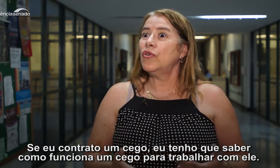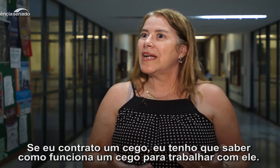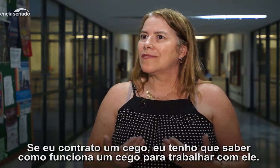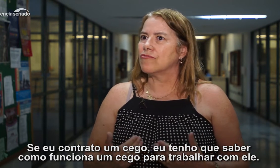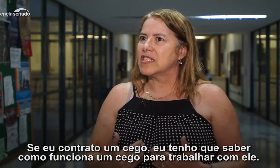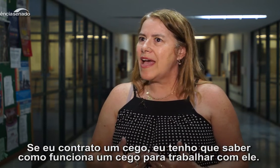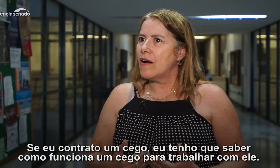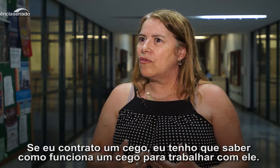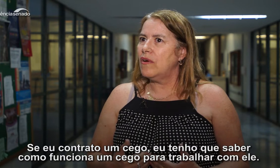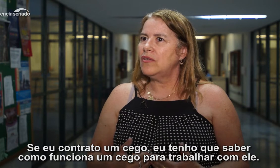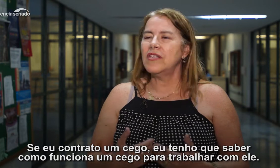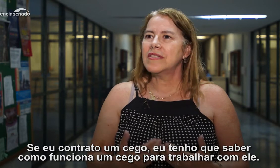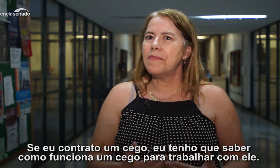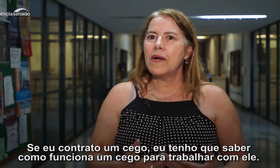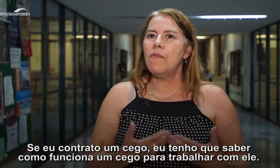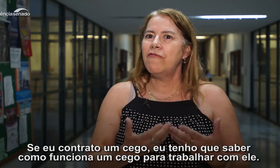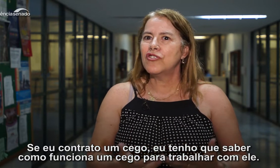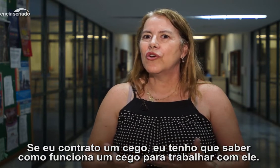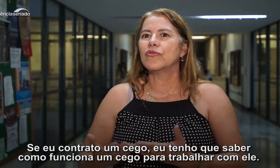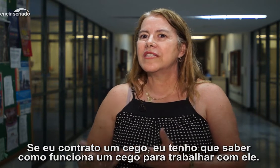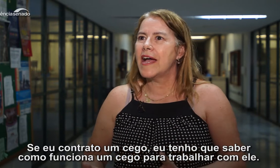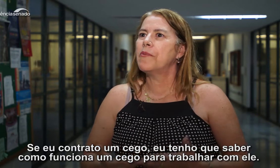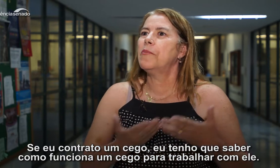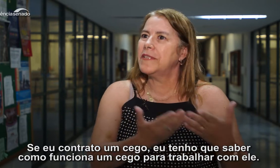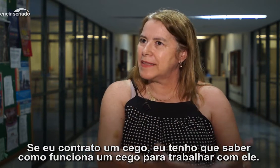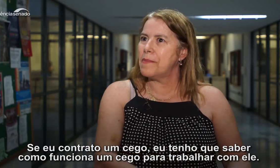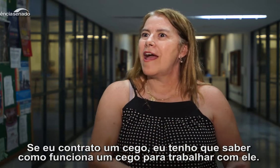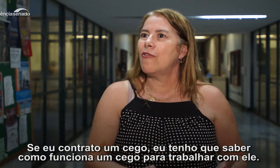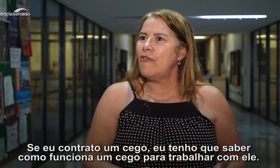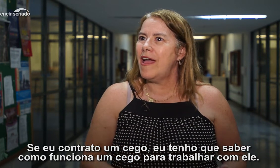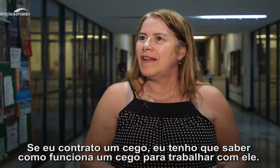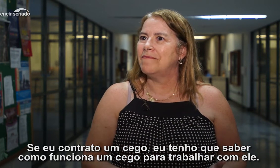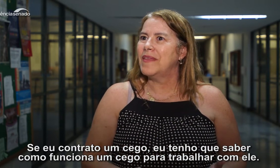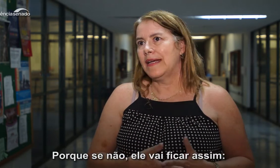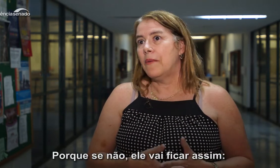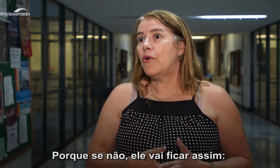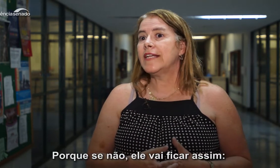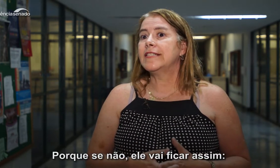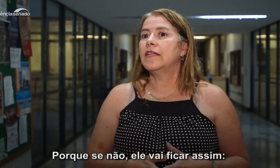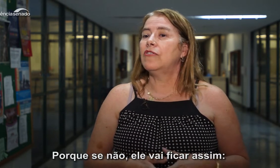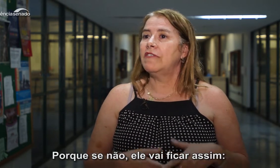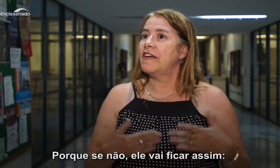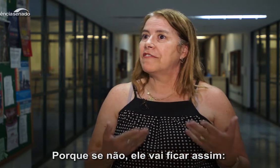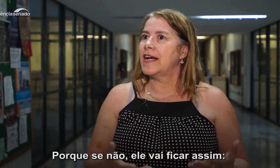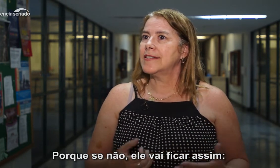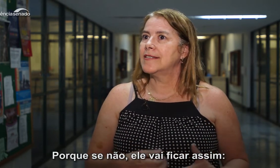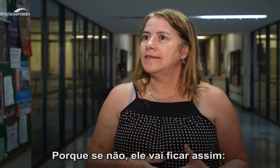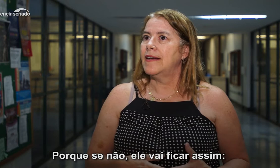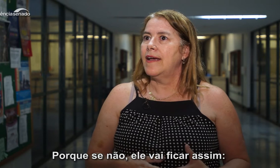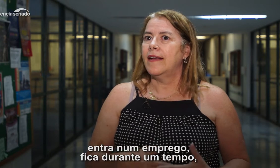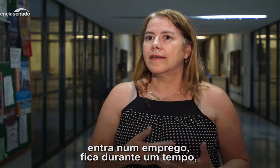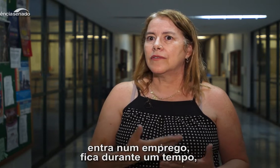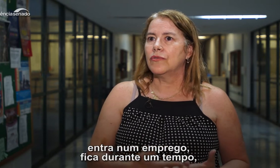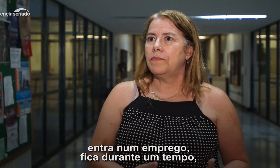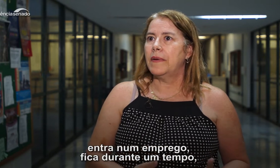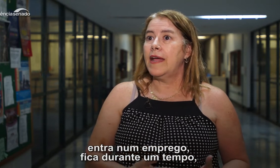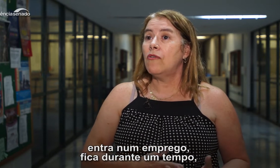contrato um cego, eu tenho que saber como funciona um cego para eu poder trabalhar com ele, porque senão ele vai ficar assim. entra no emprego,